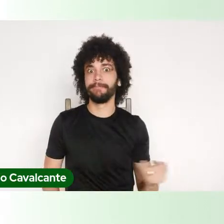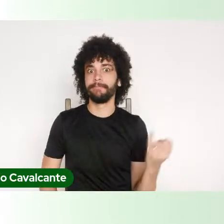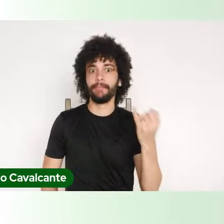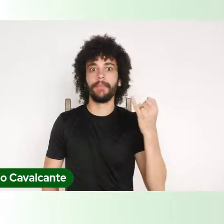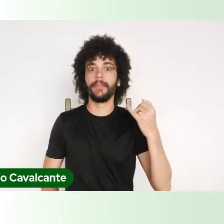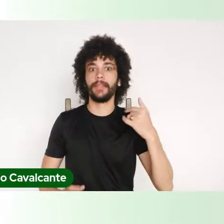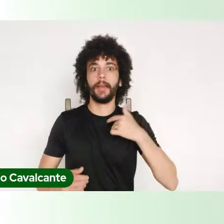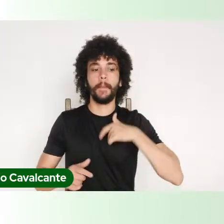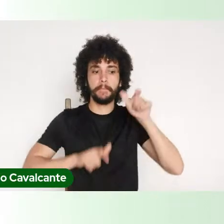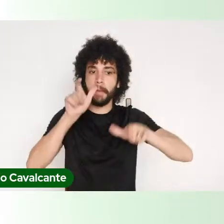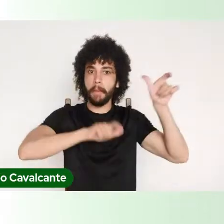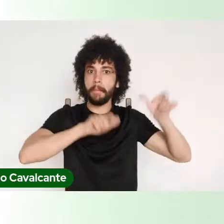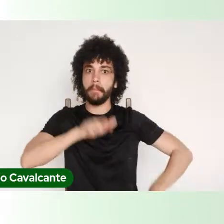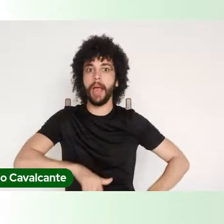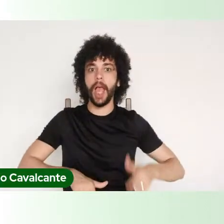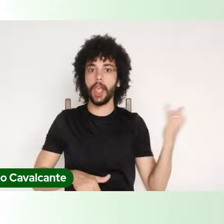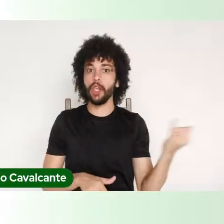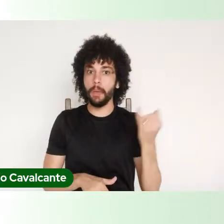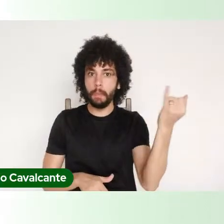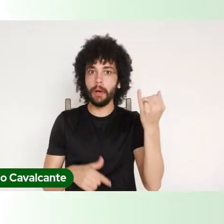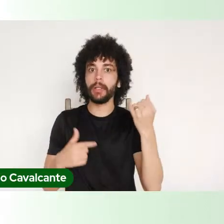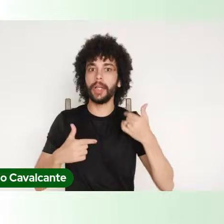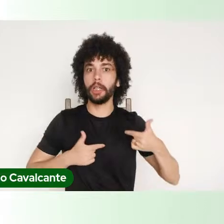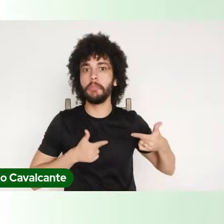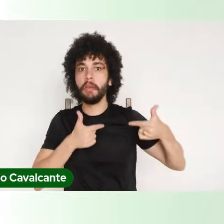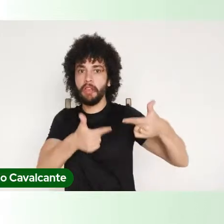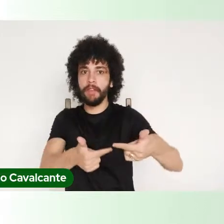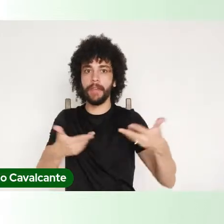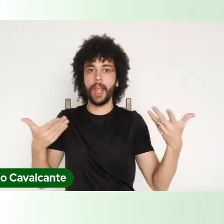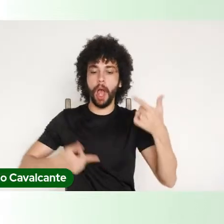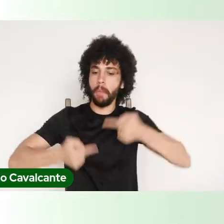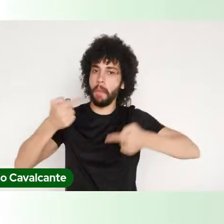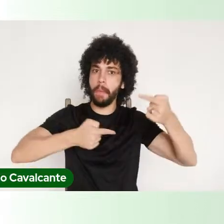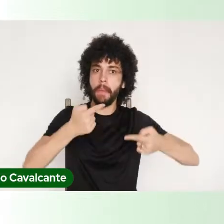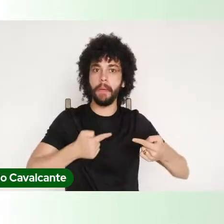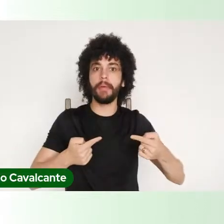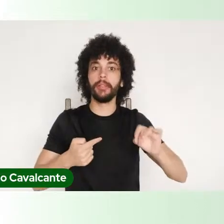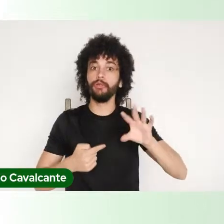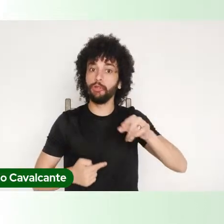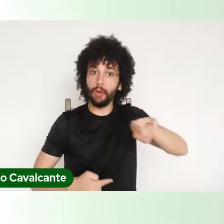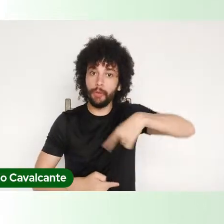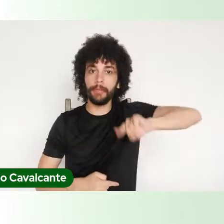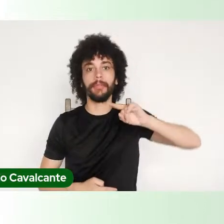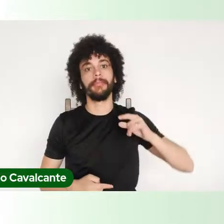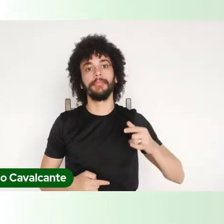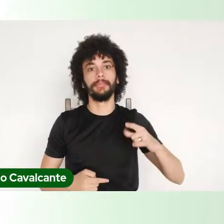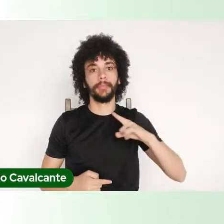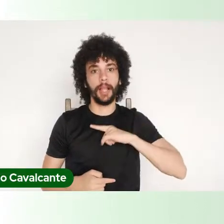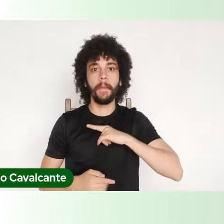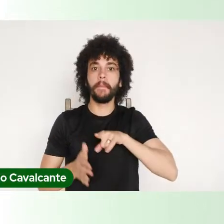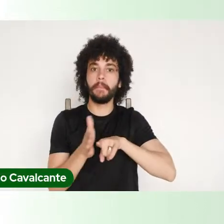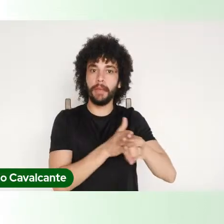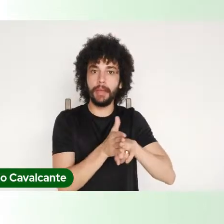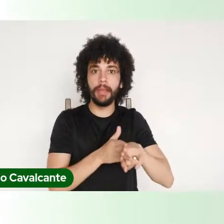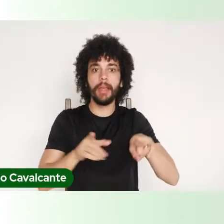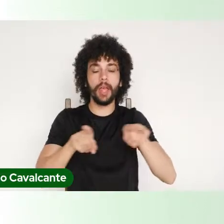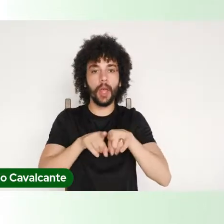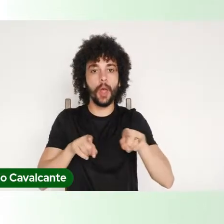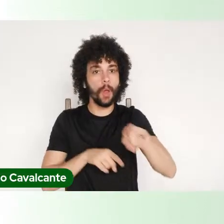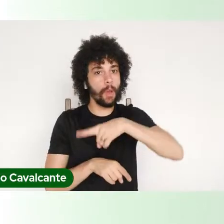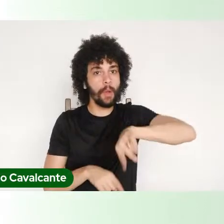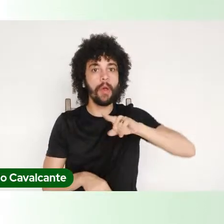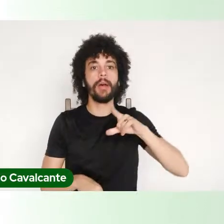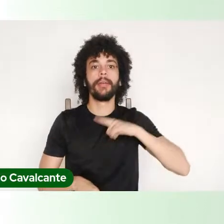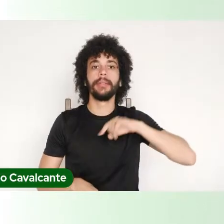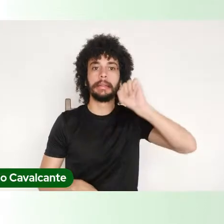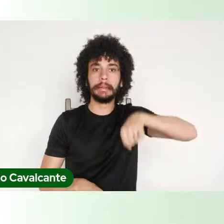personagens centrais para enfrentar essa polêmica, só a nós, pesquisadores, são a nós,